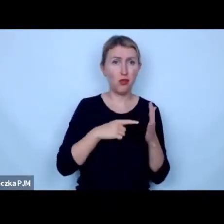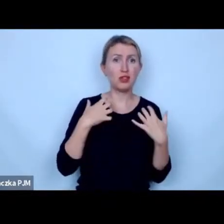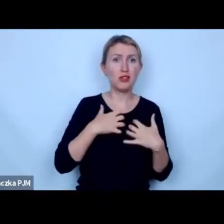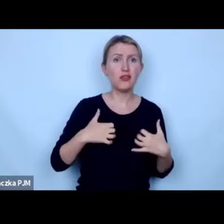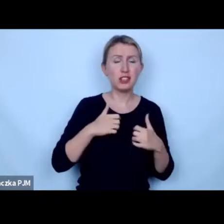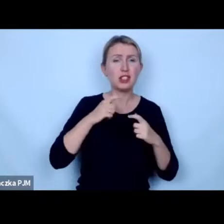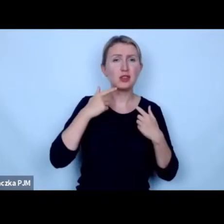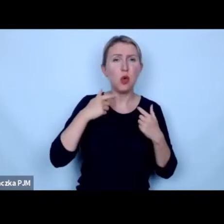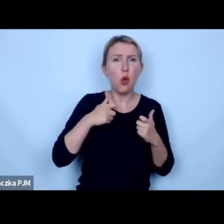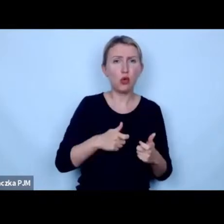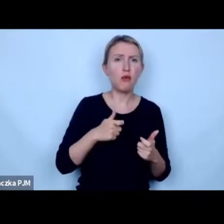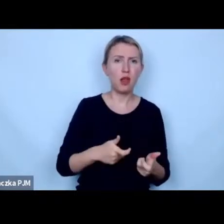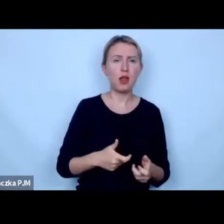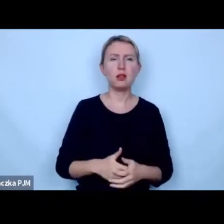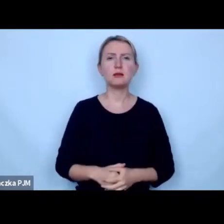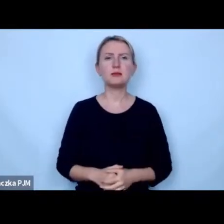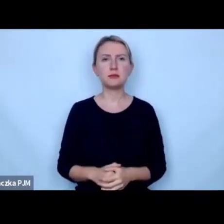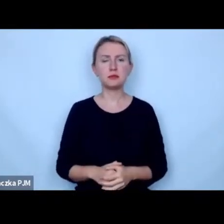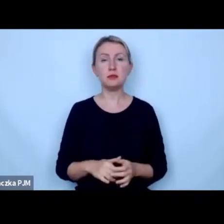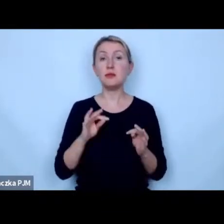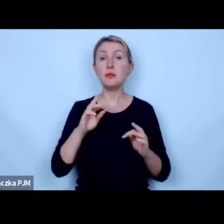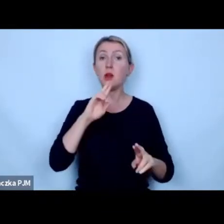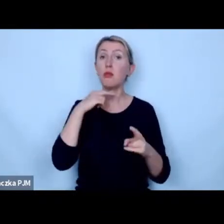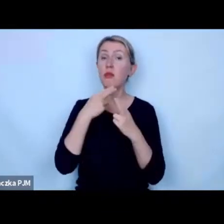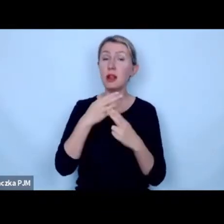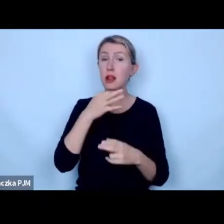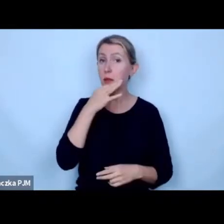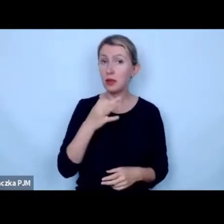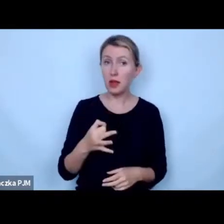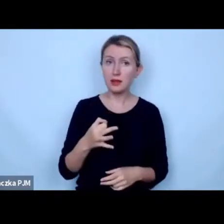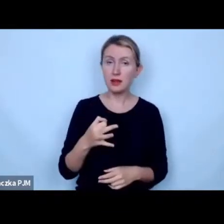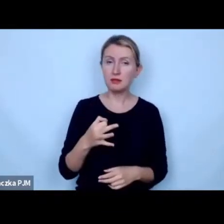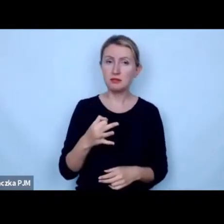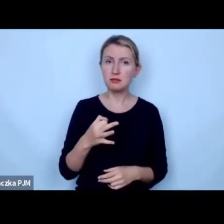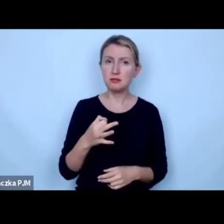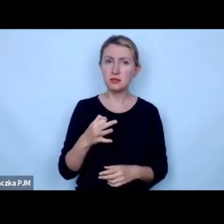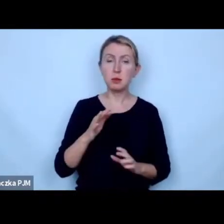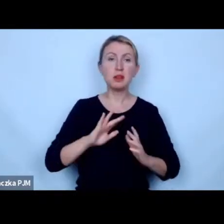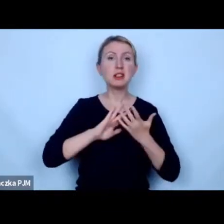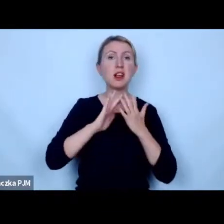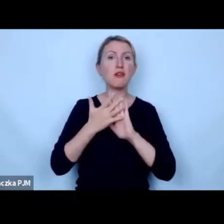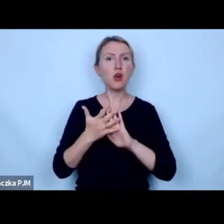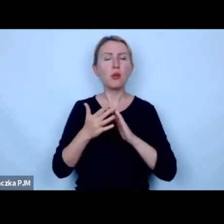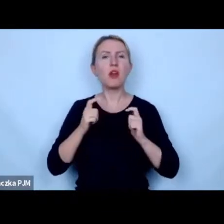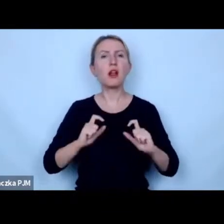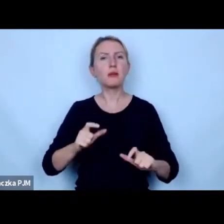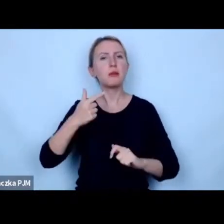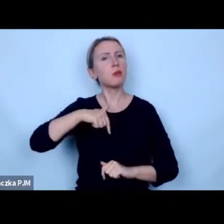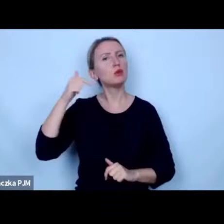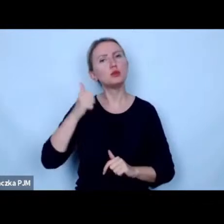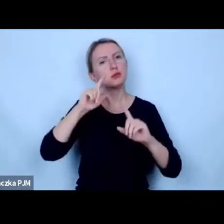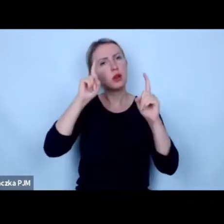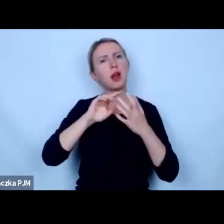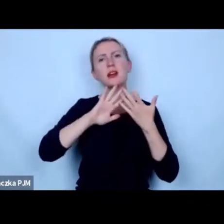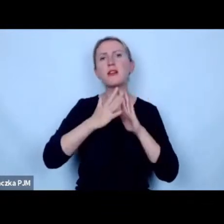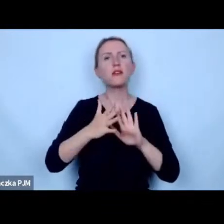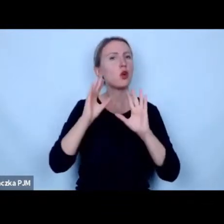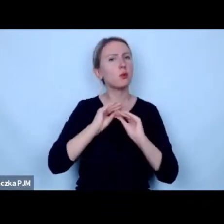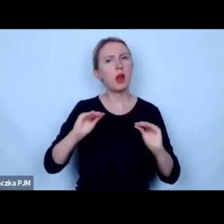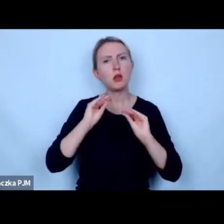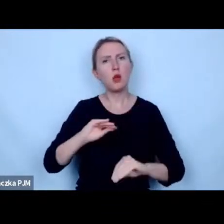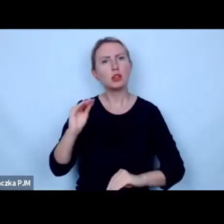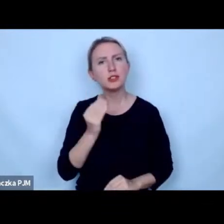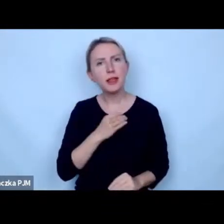a teraz odpowiadając na pytania żeby zreformować rolnictwo musimy zacząć od reformy edukacji od